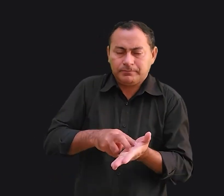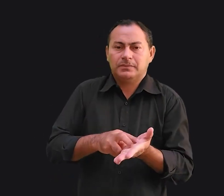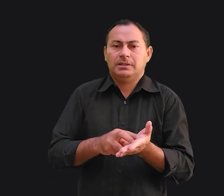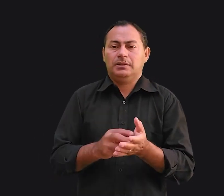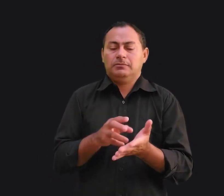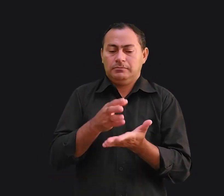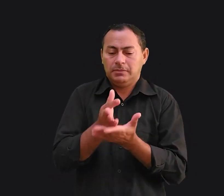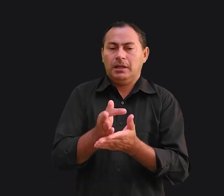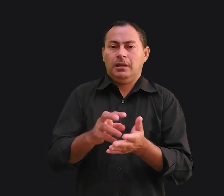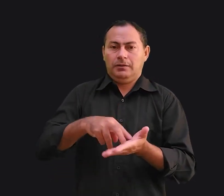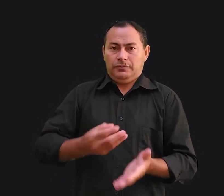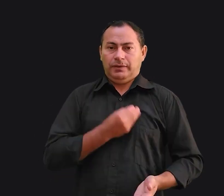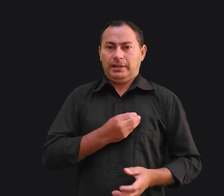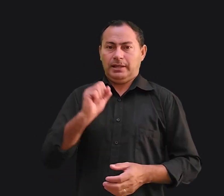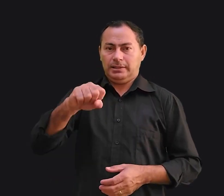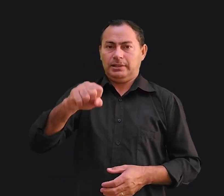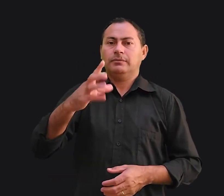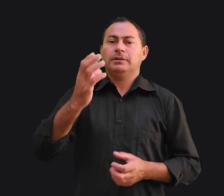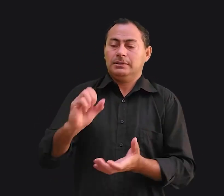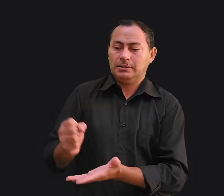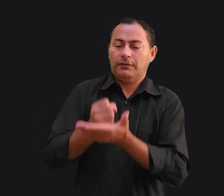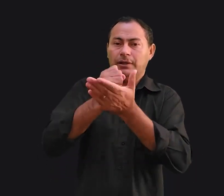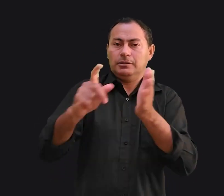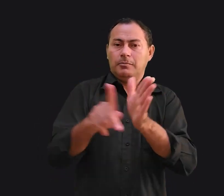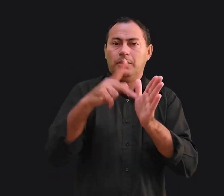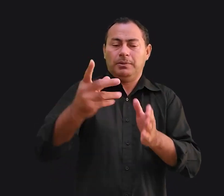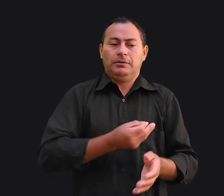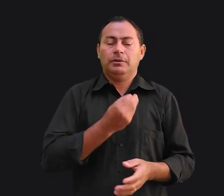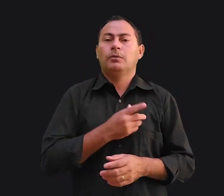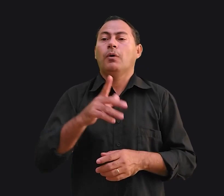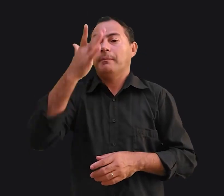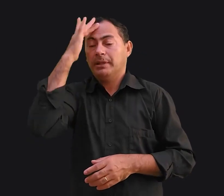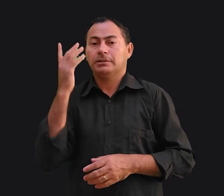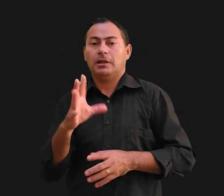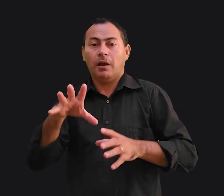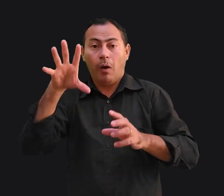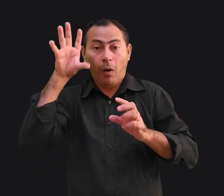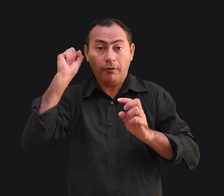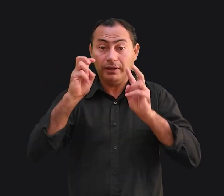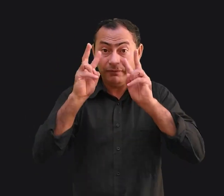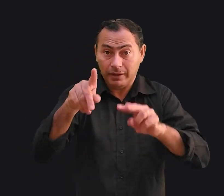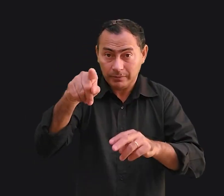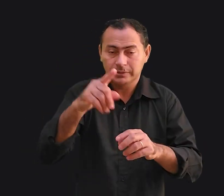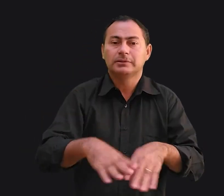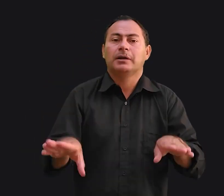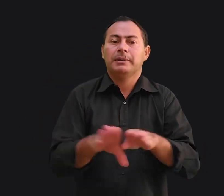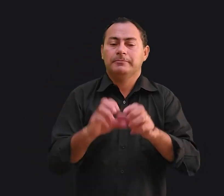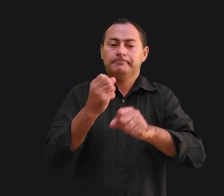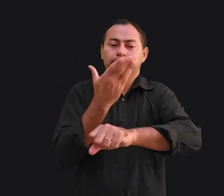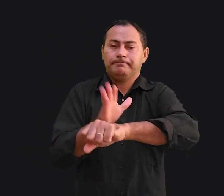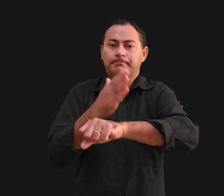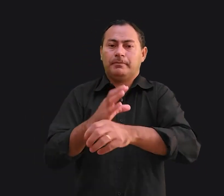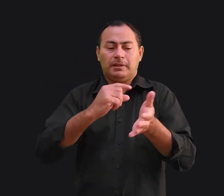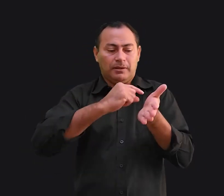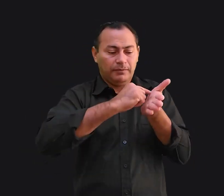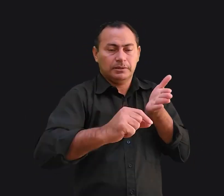deveres, pois agindo assim você salvará a si mesmo quanto aos que o ouvem. Também podemos aplicar este versículo ao